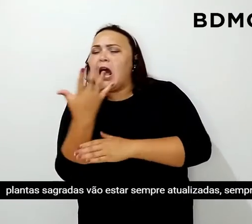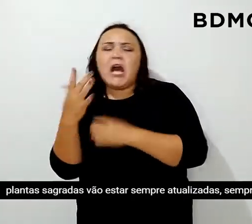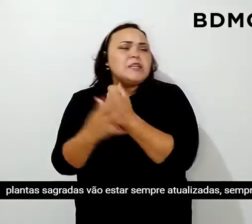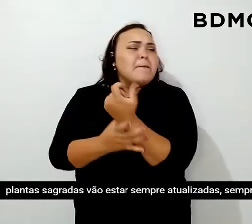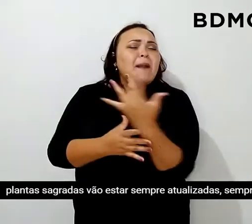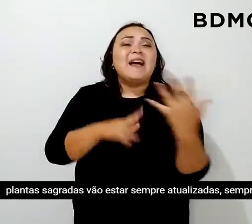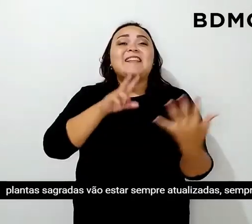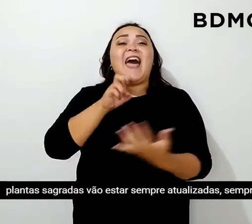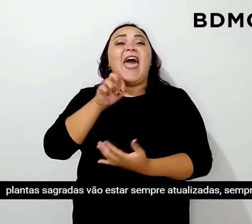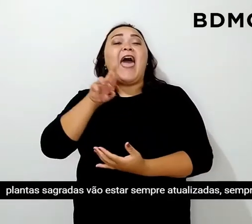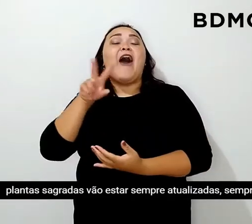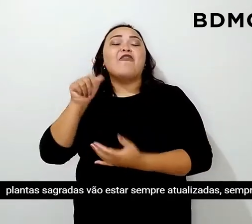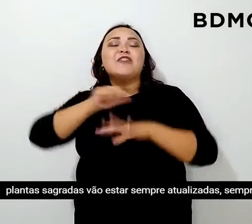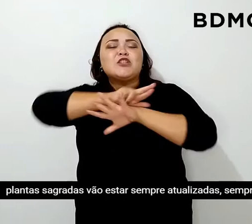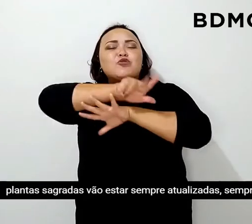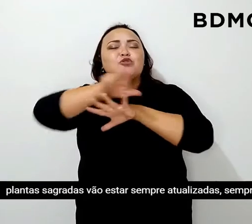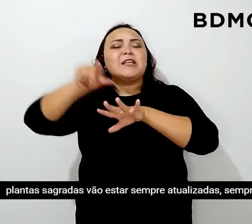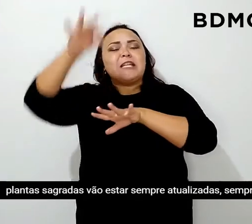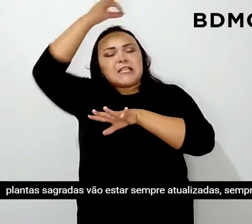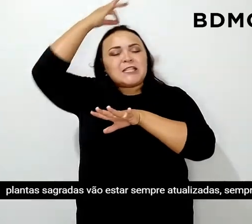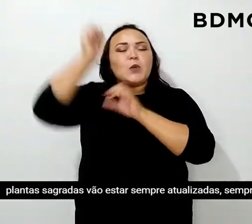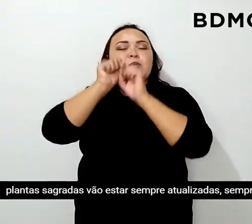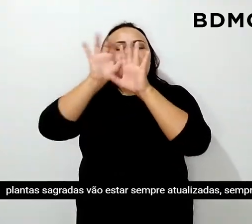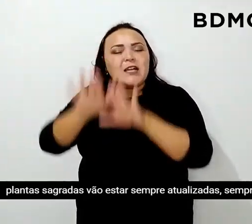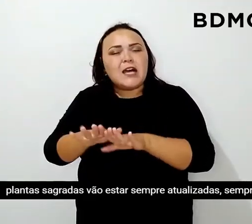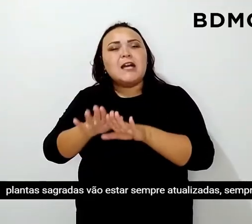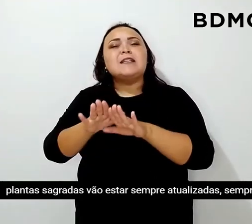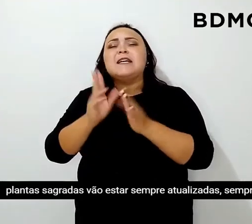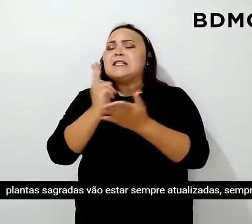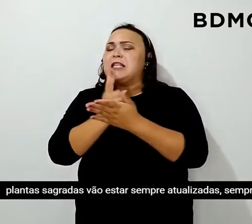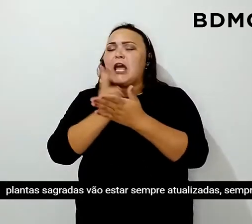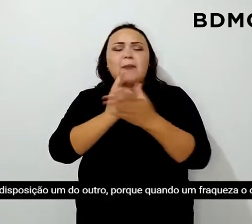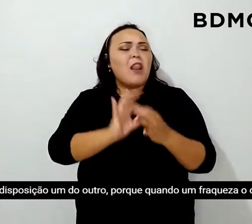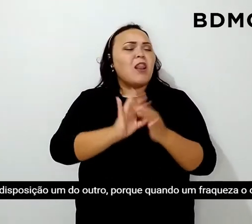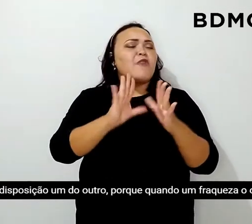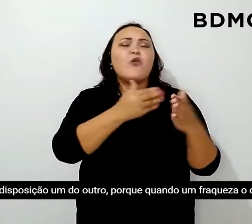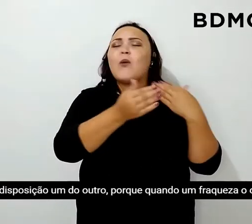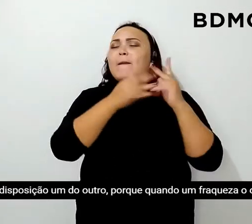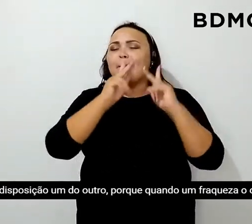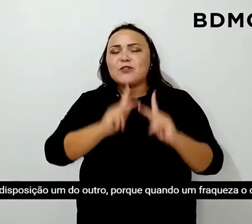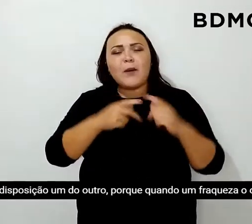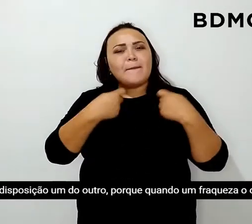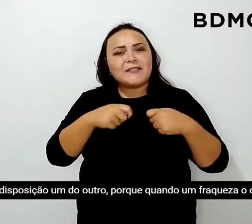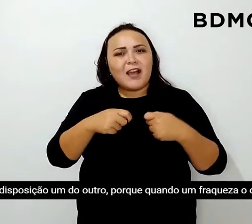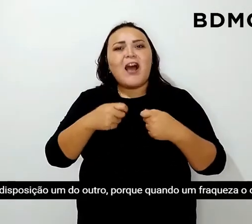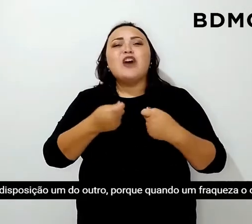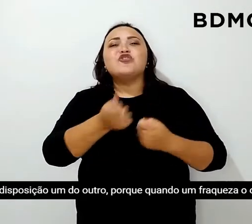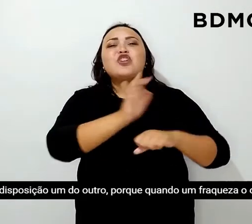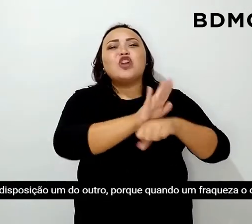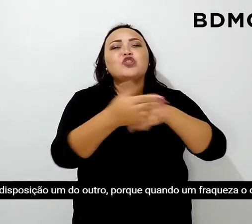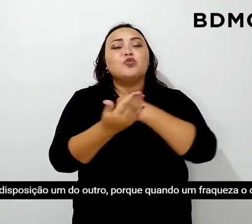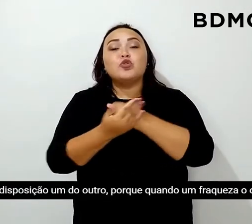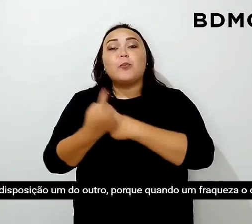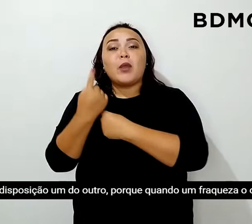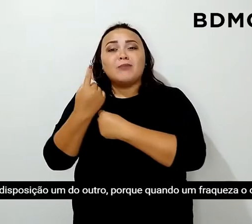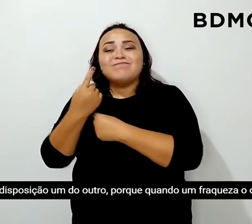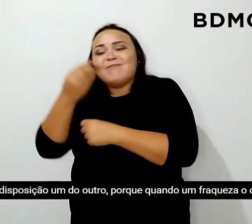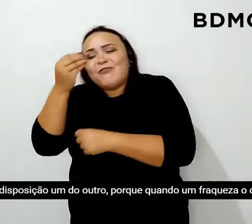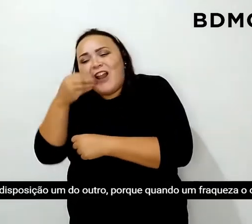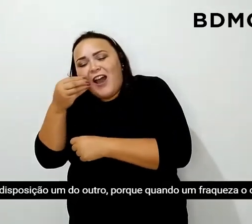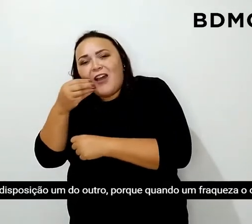vai estar sempre atualizado, sempre à disposição um do outro, porque quando um